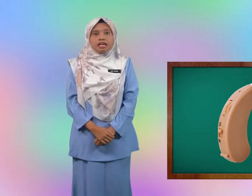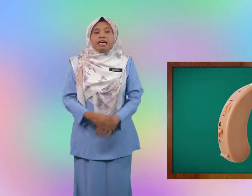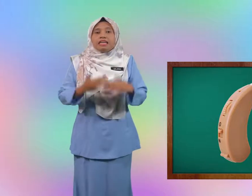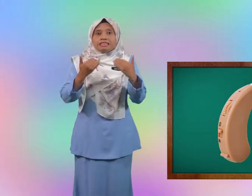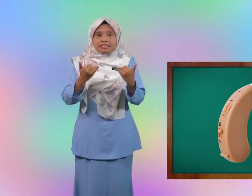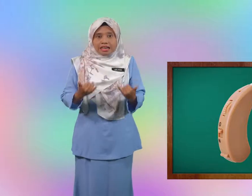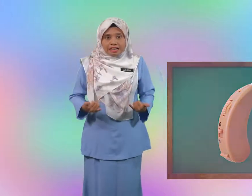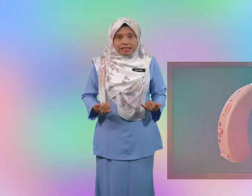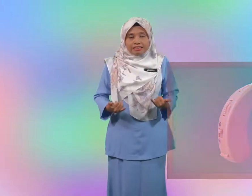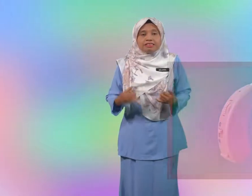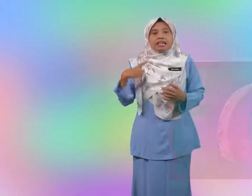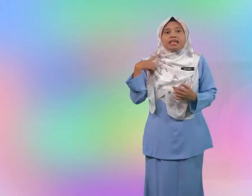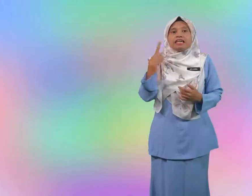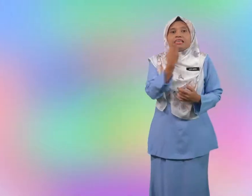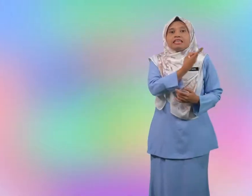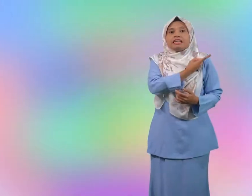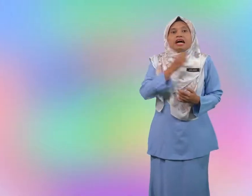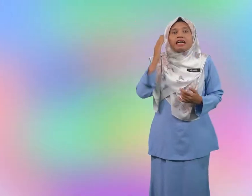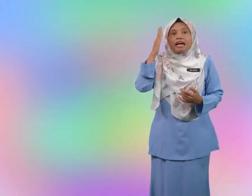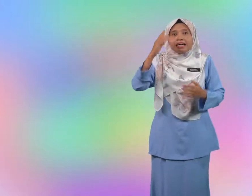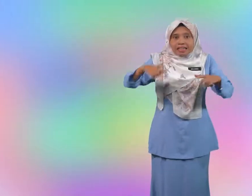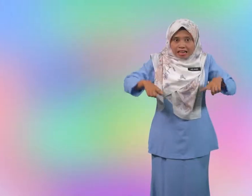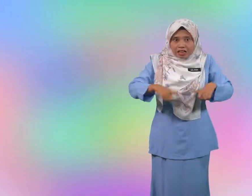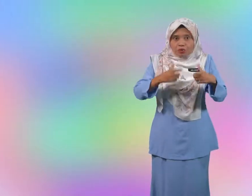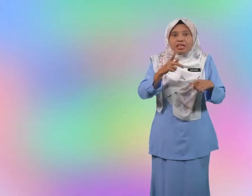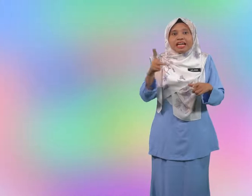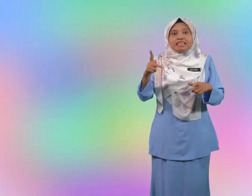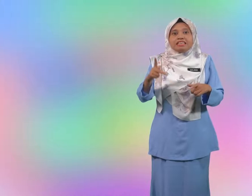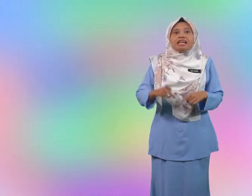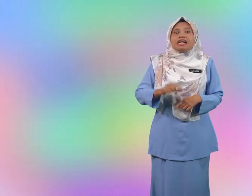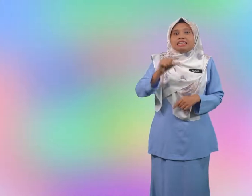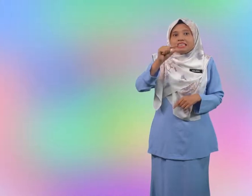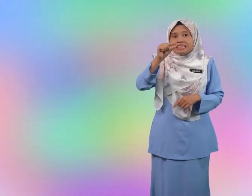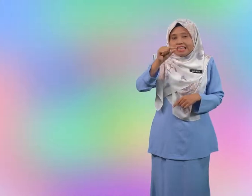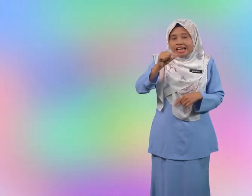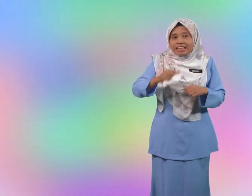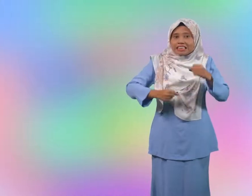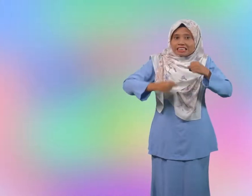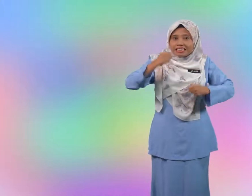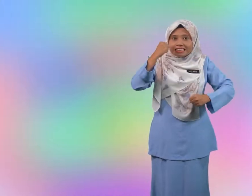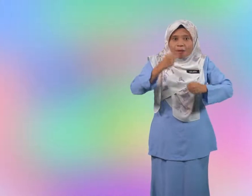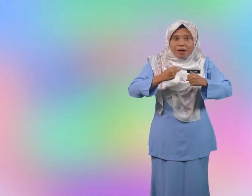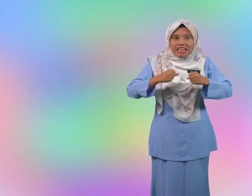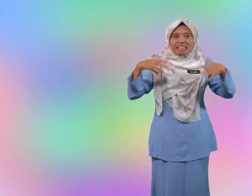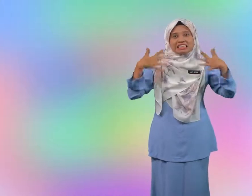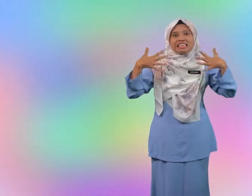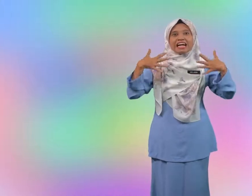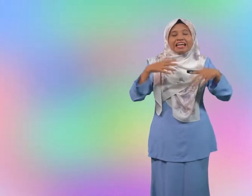Sekarang, kita akan lakukan sedikit senaman regangan.